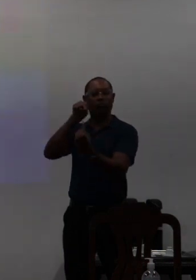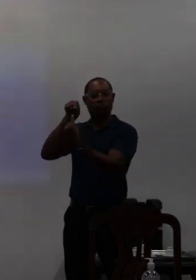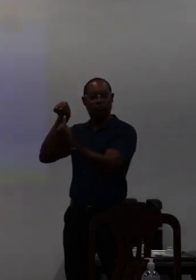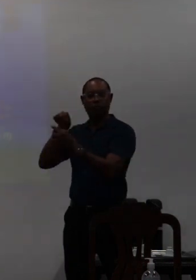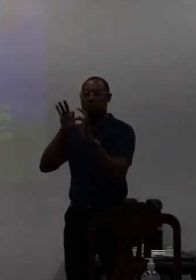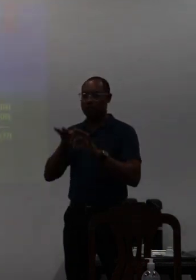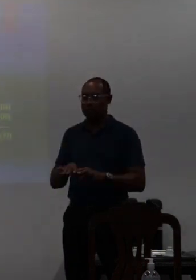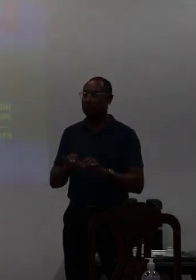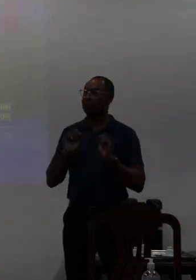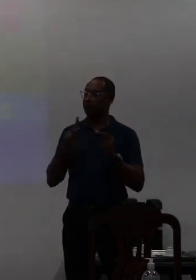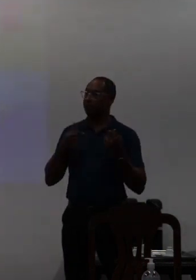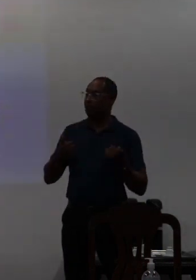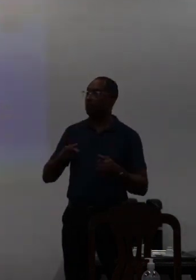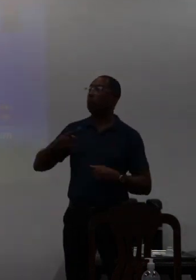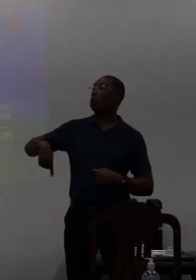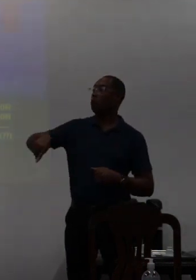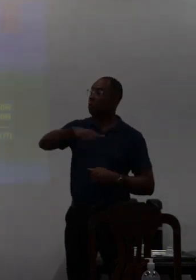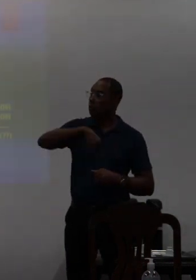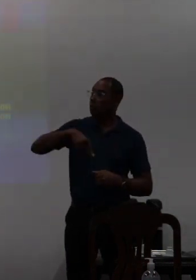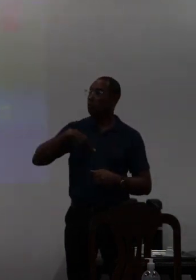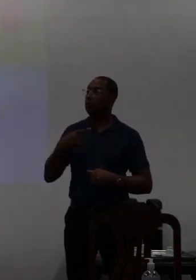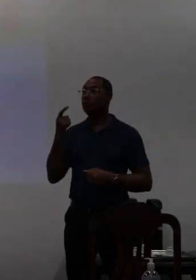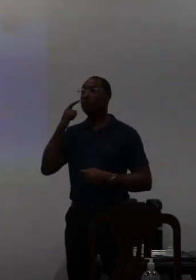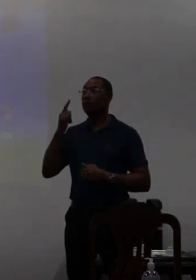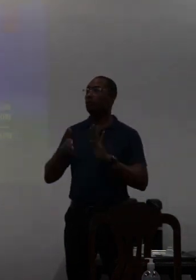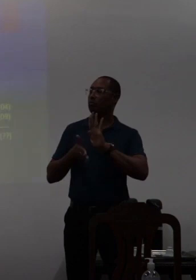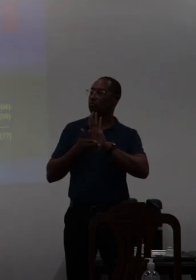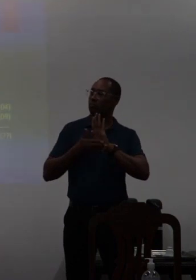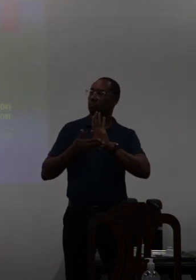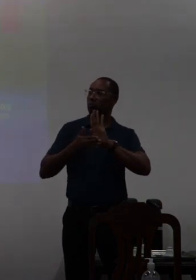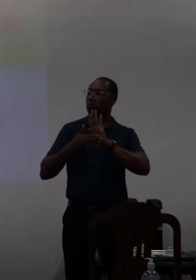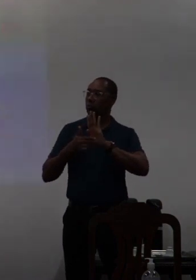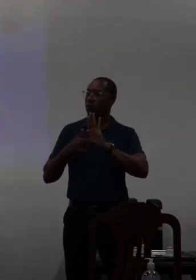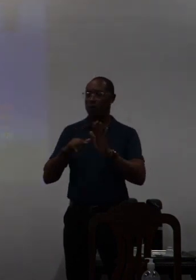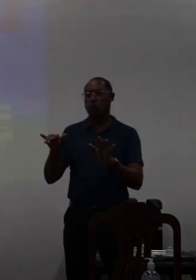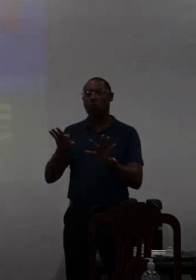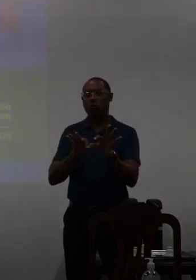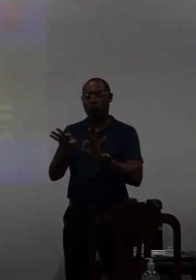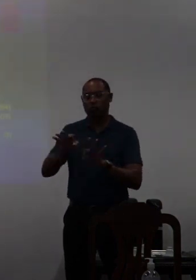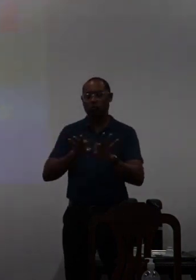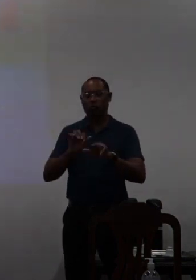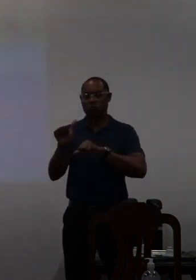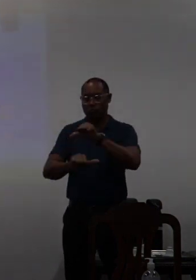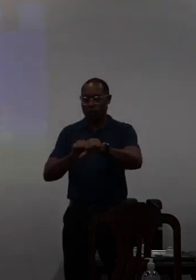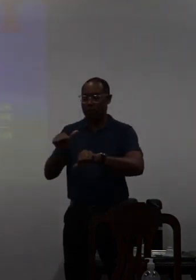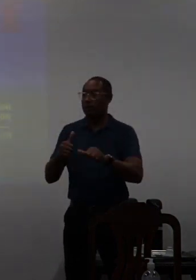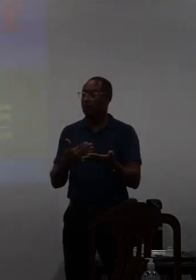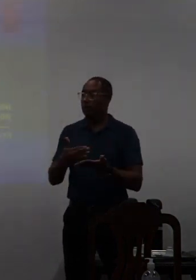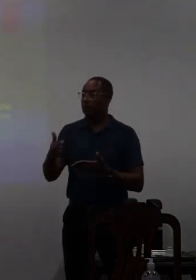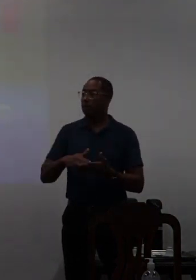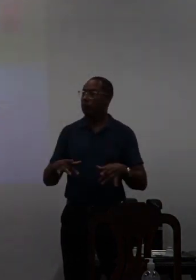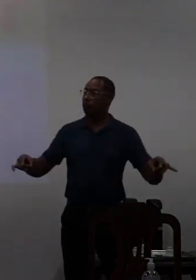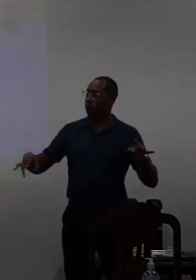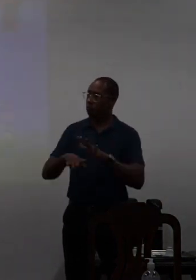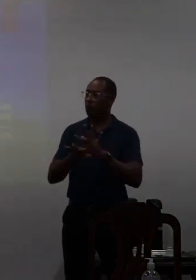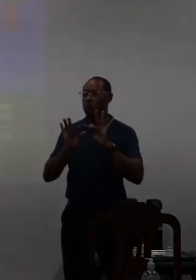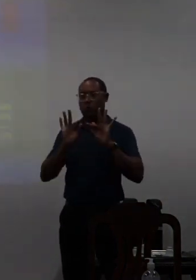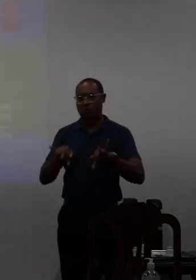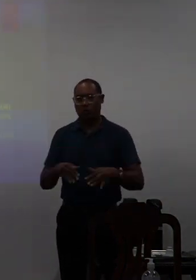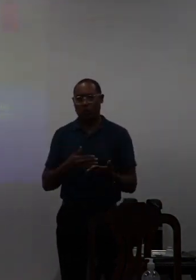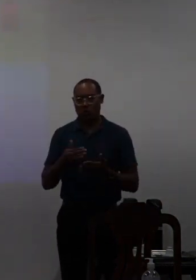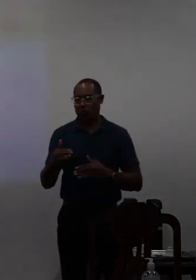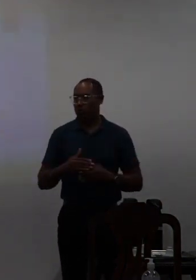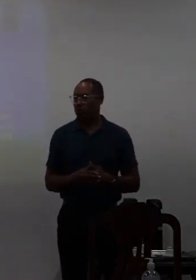certo o que a gente estava propondo como alteração ficou com o resultado final do